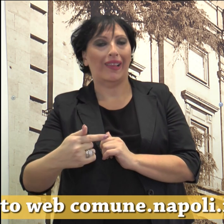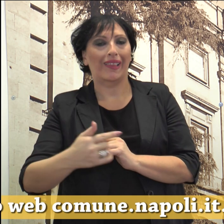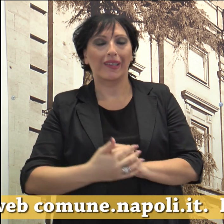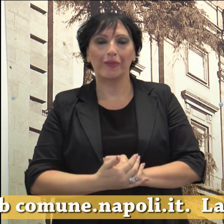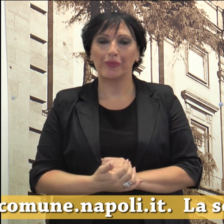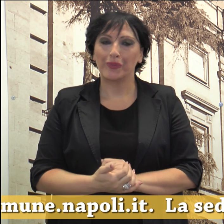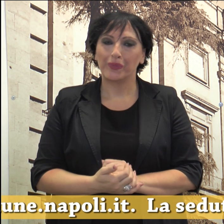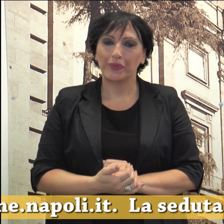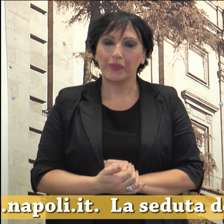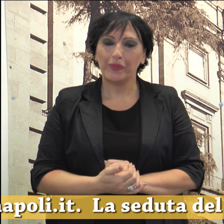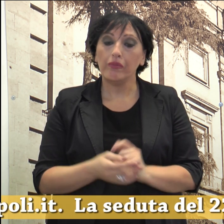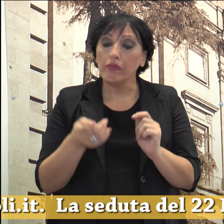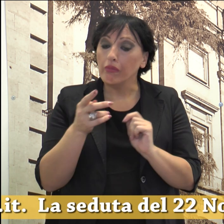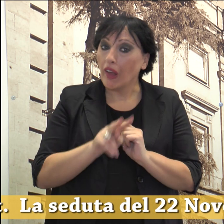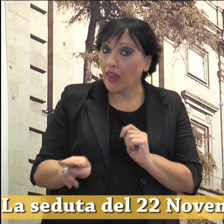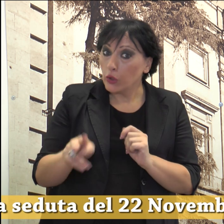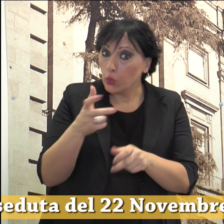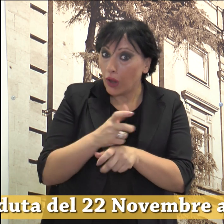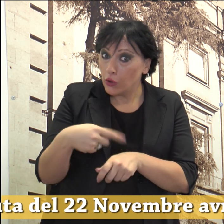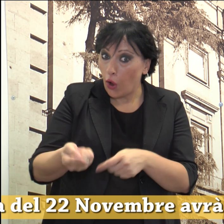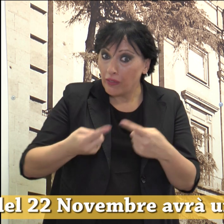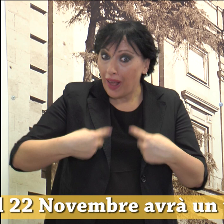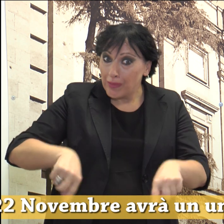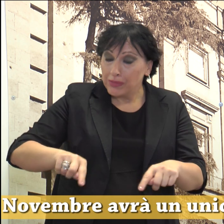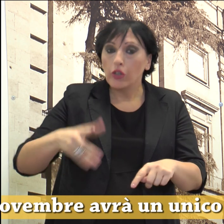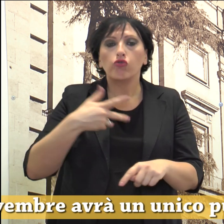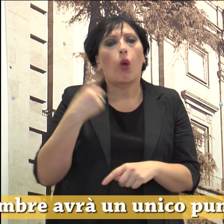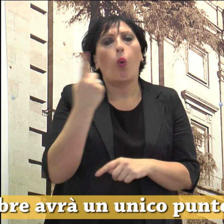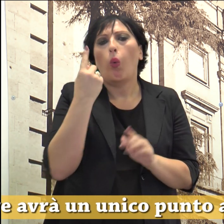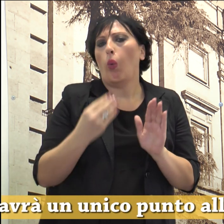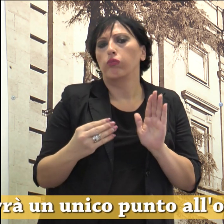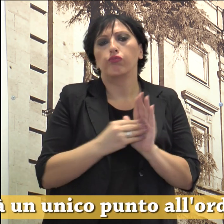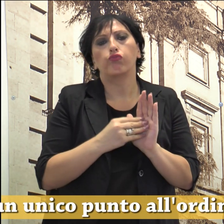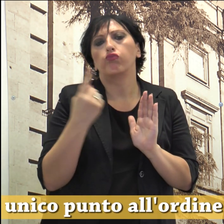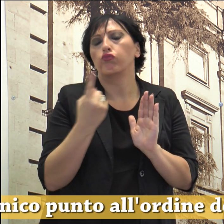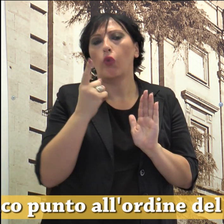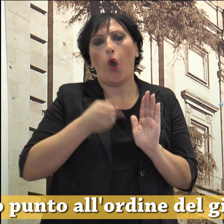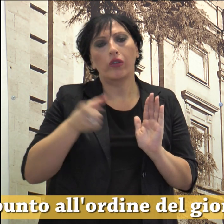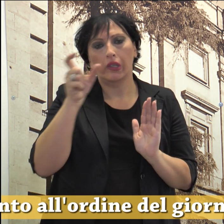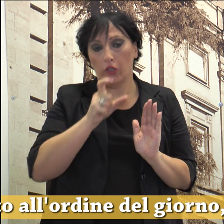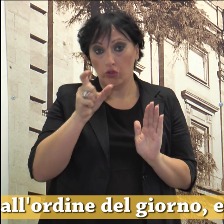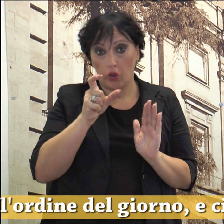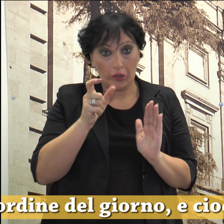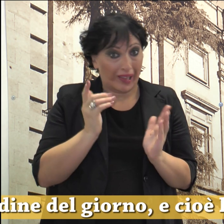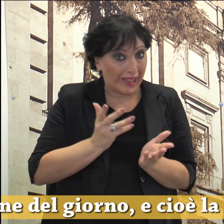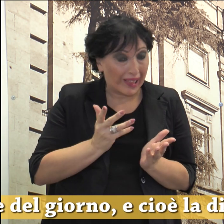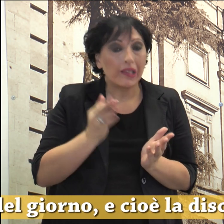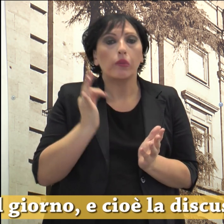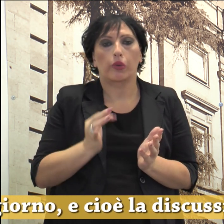La seduta del 22 novembre avrà un unico punto all'ordine del giorno e cioè la discussione della